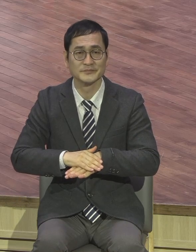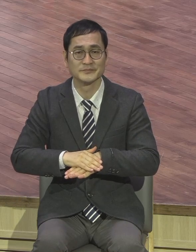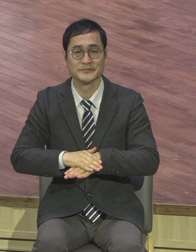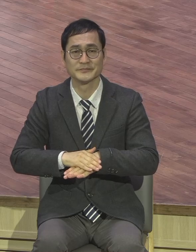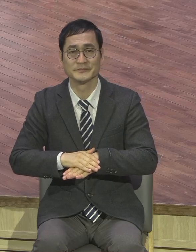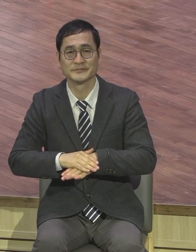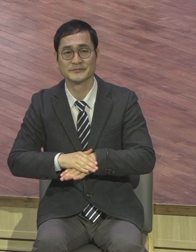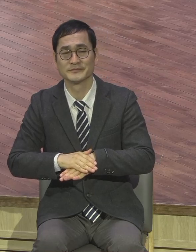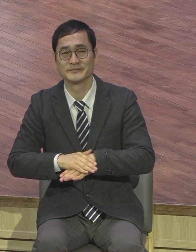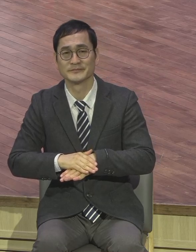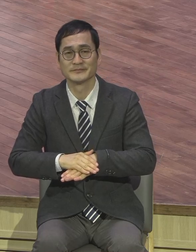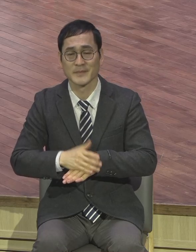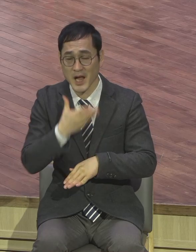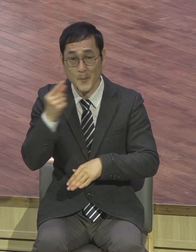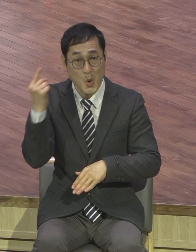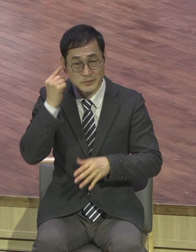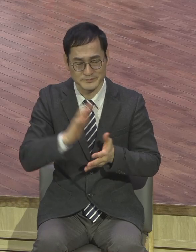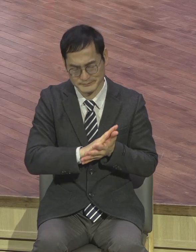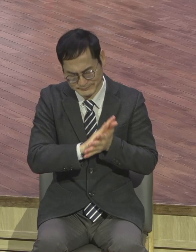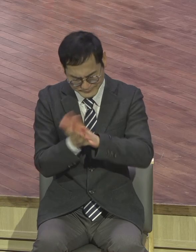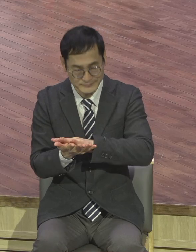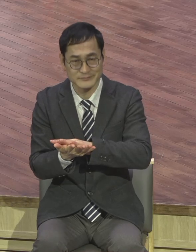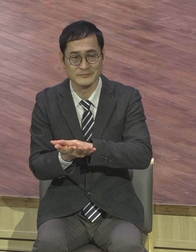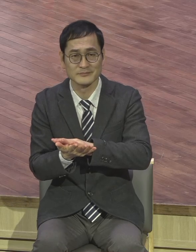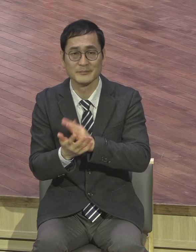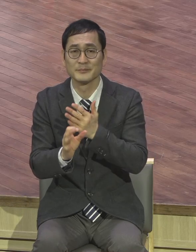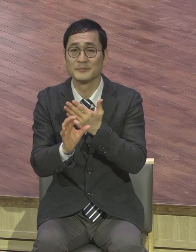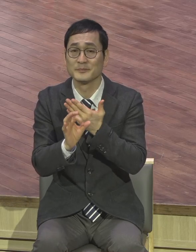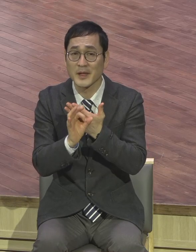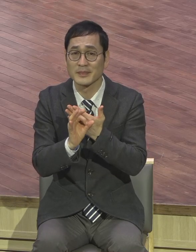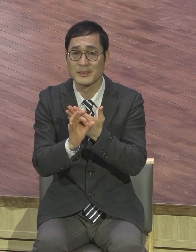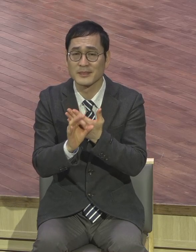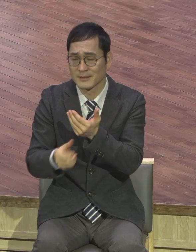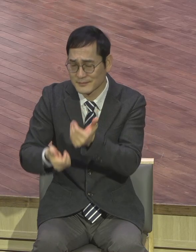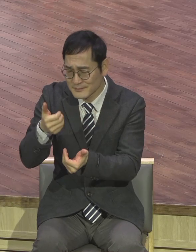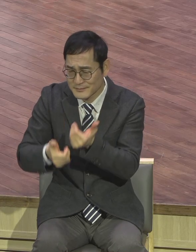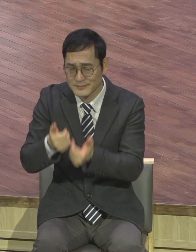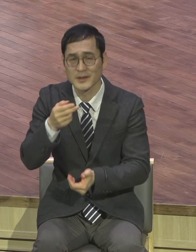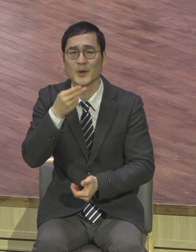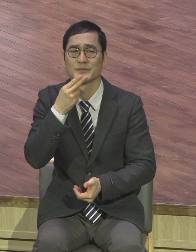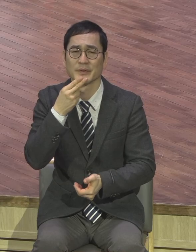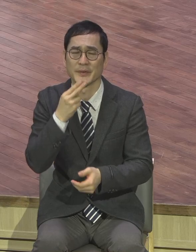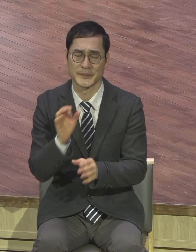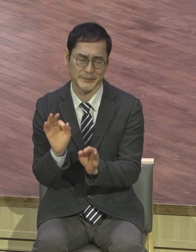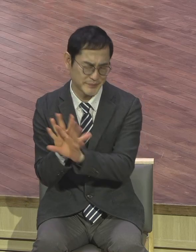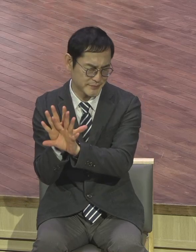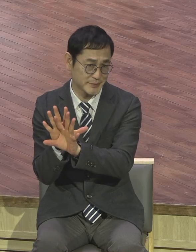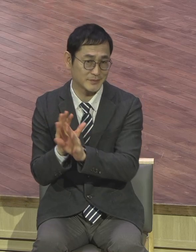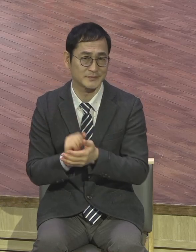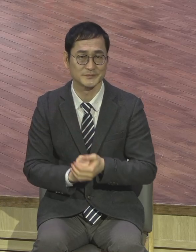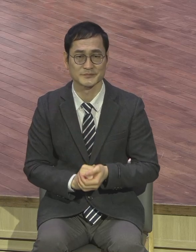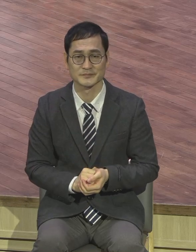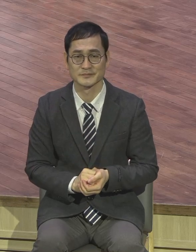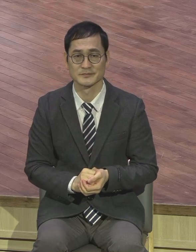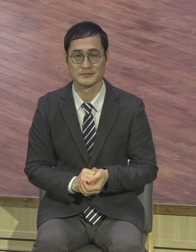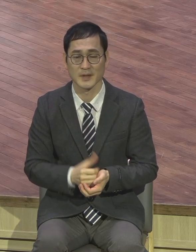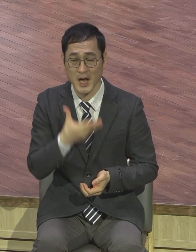체질이 되면 어떤 트러블이 생기지 않습니다. 보금의 수용력이 뭐냐.